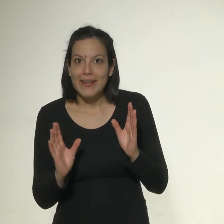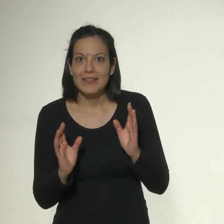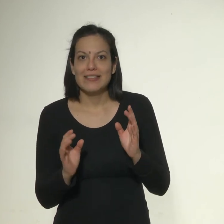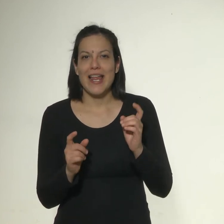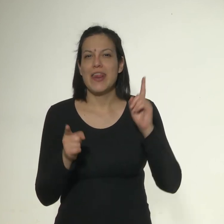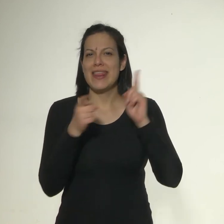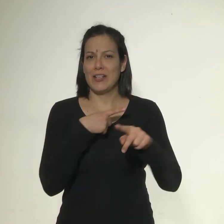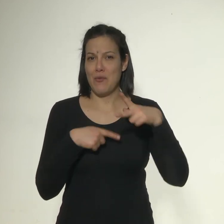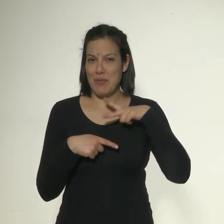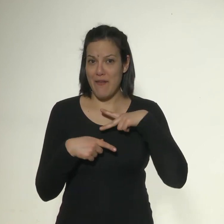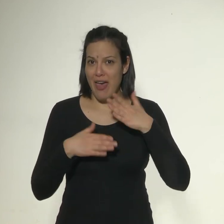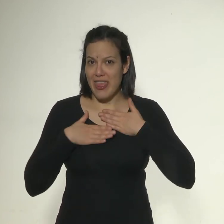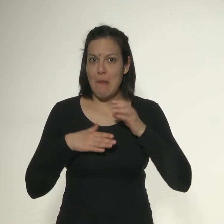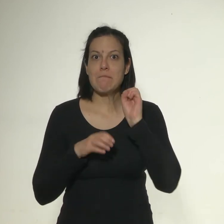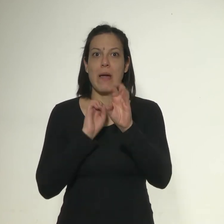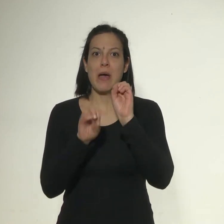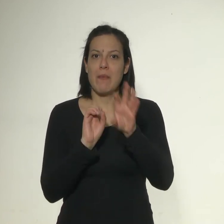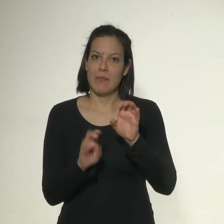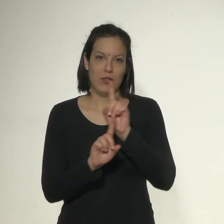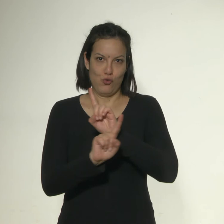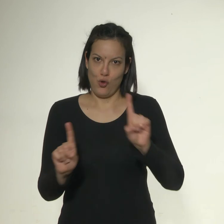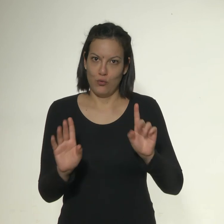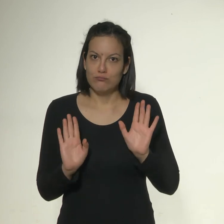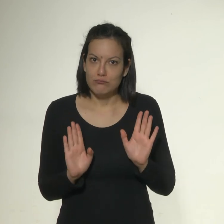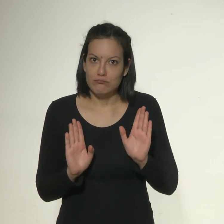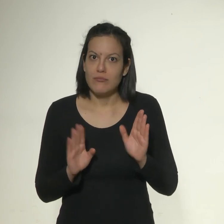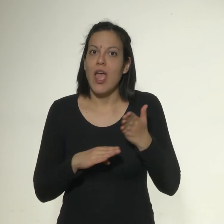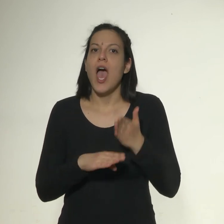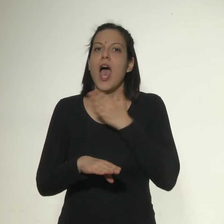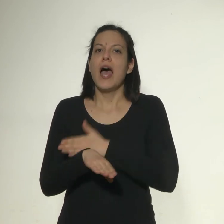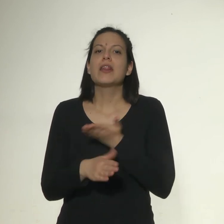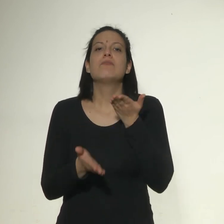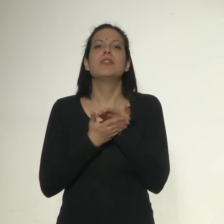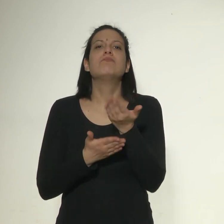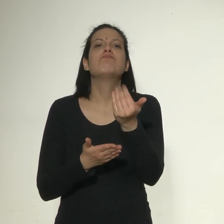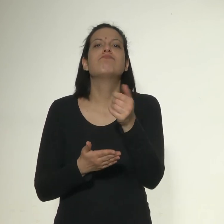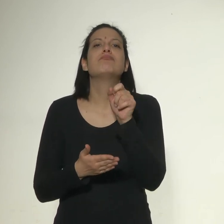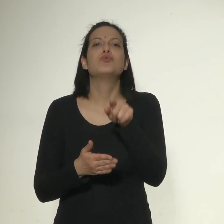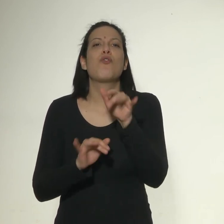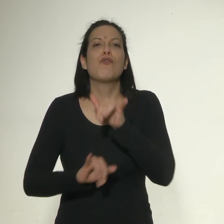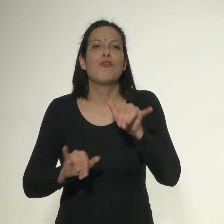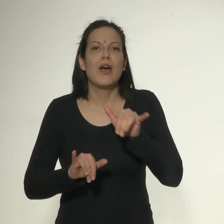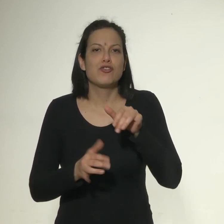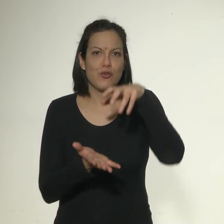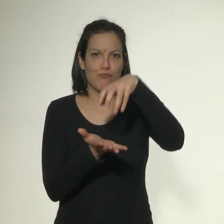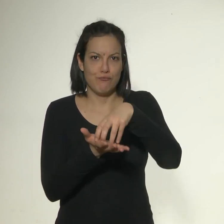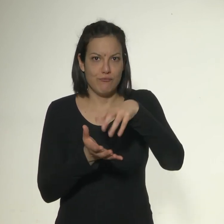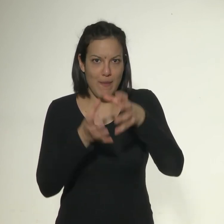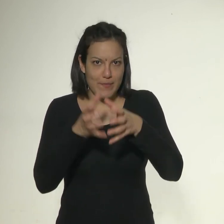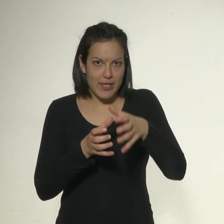mandar demasiada información personal. 6. Siempre pedir datos previos. 7. Si